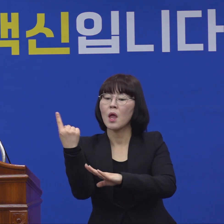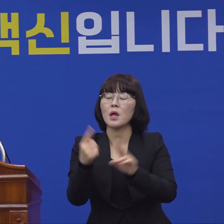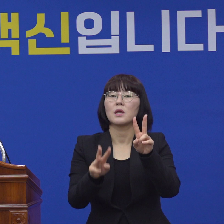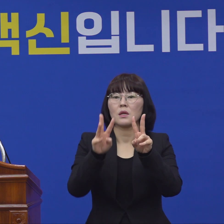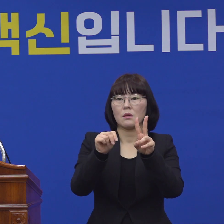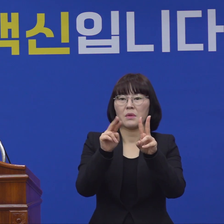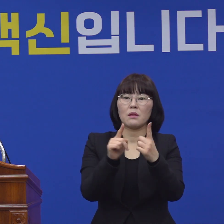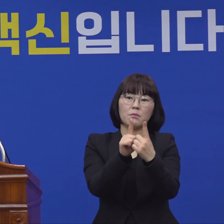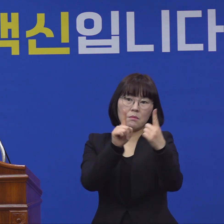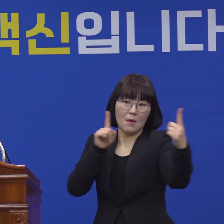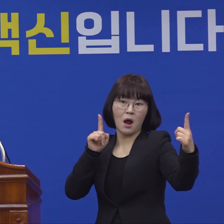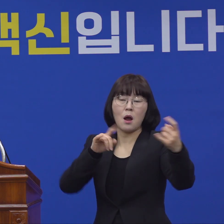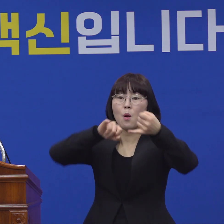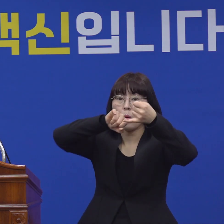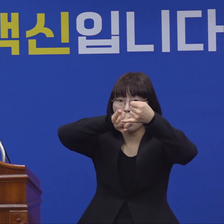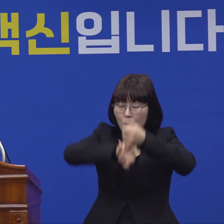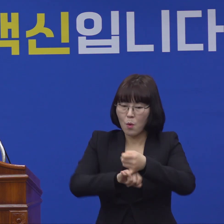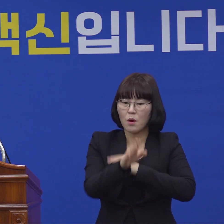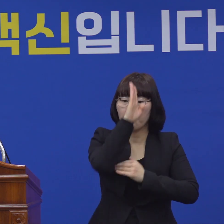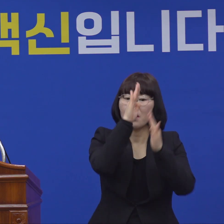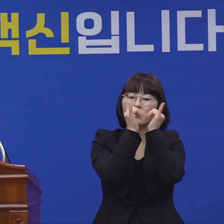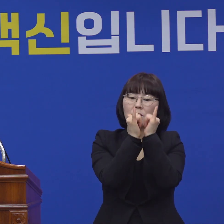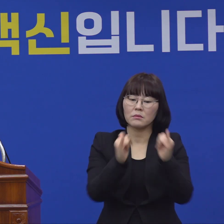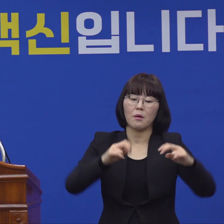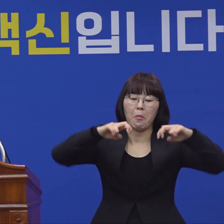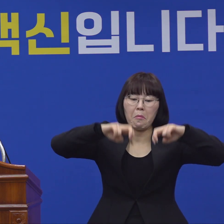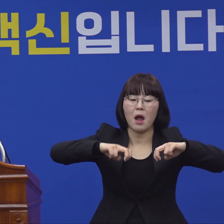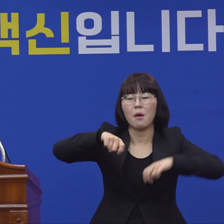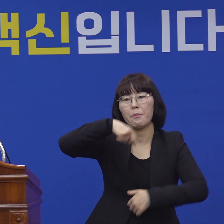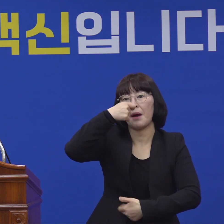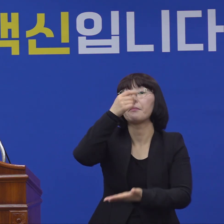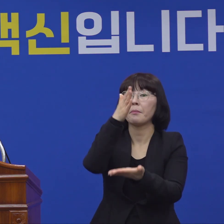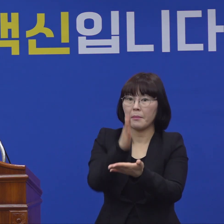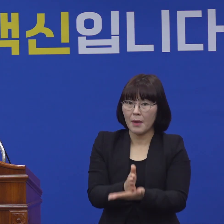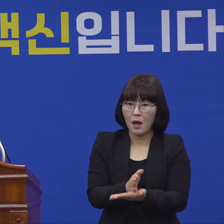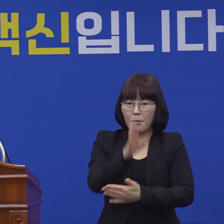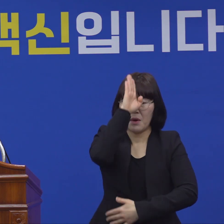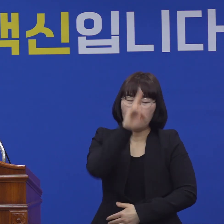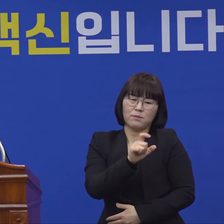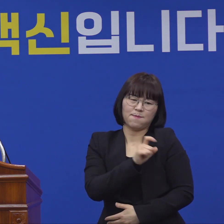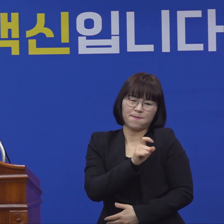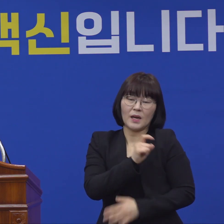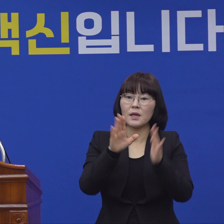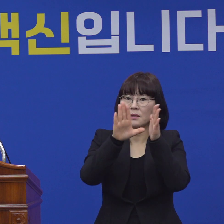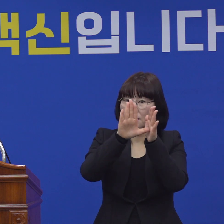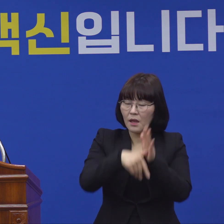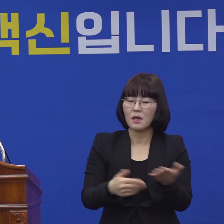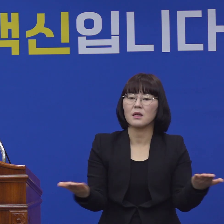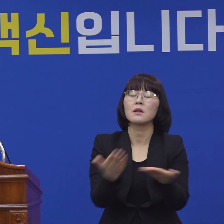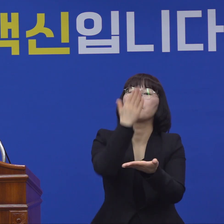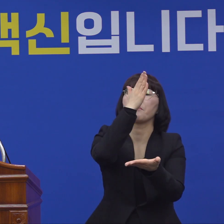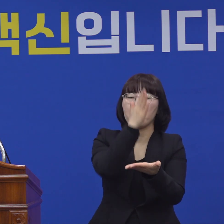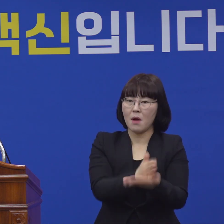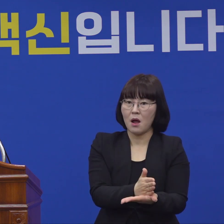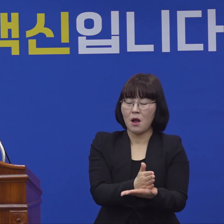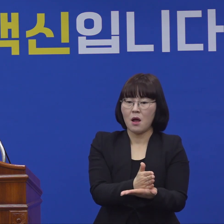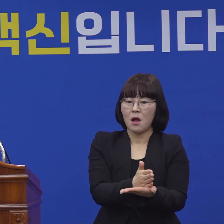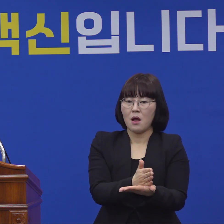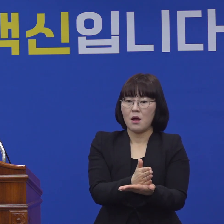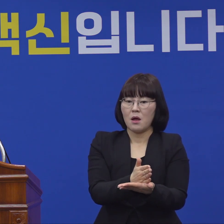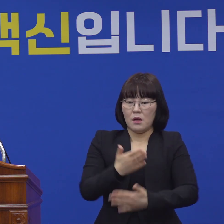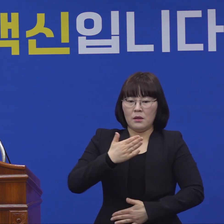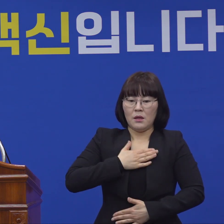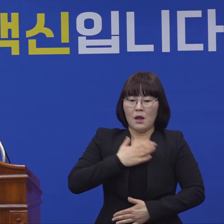거리두기 강화, 환자와 함께 식사 금지, 의심 증상이 있는 경우 출근 금지, 본인